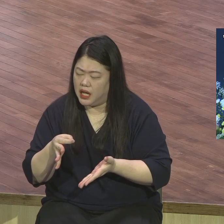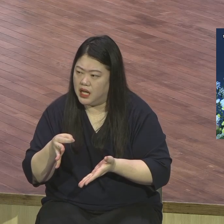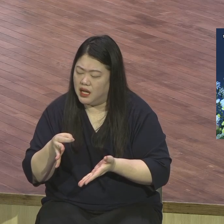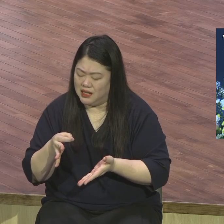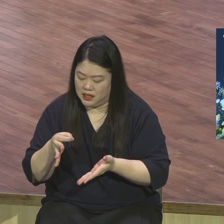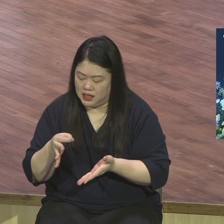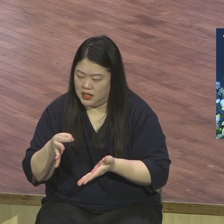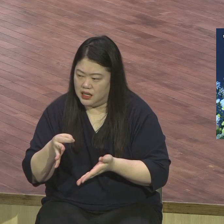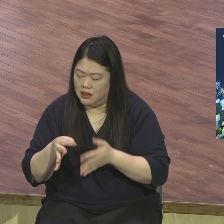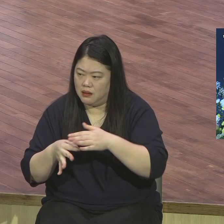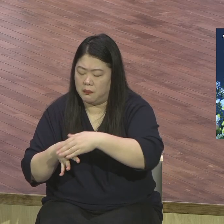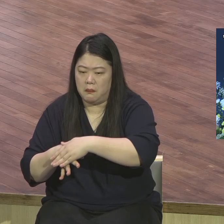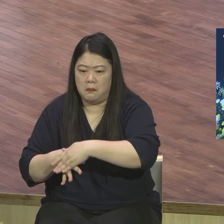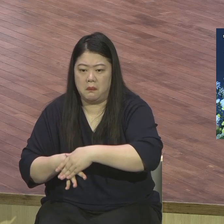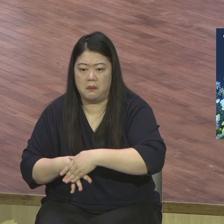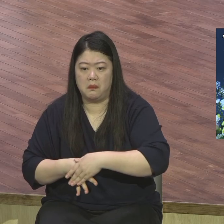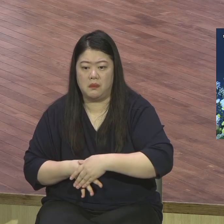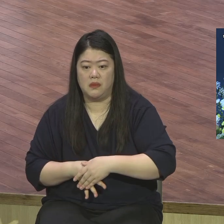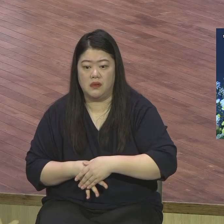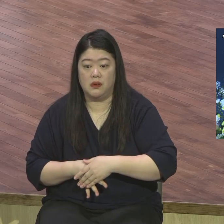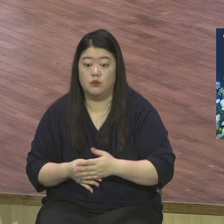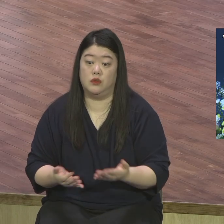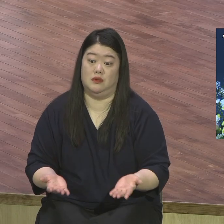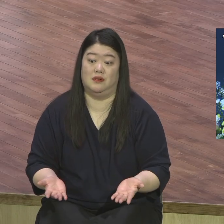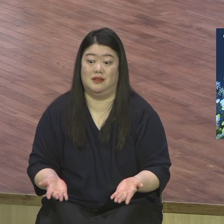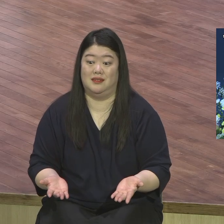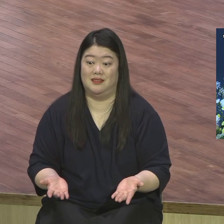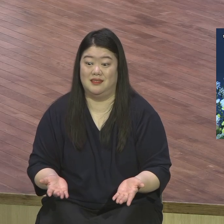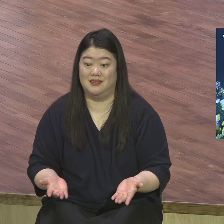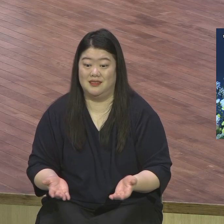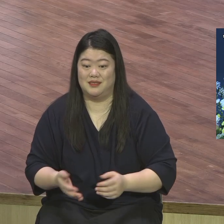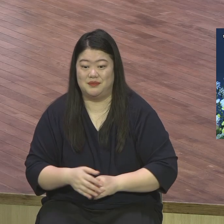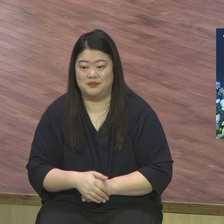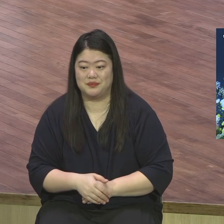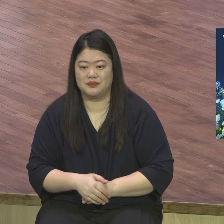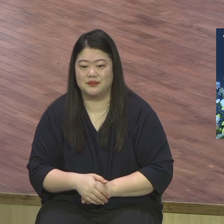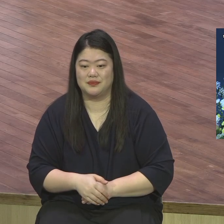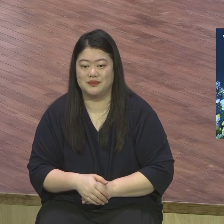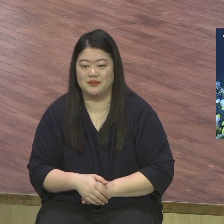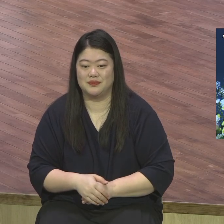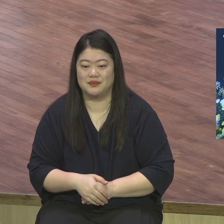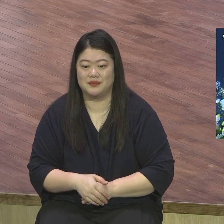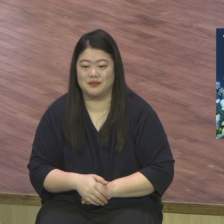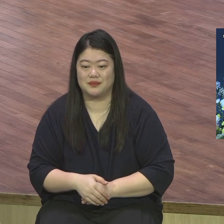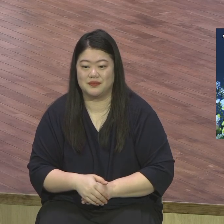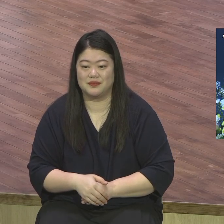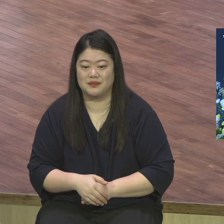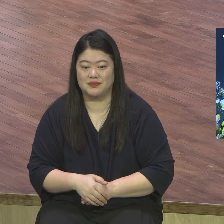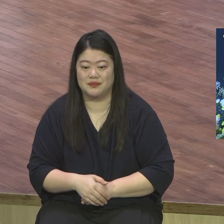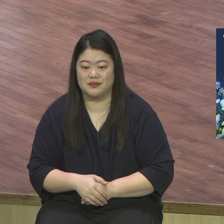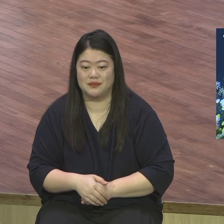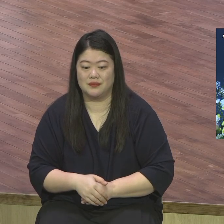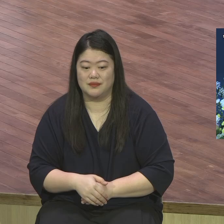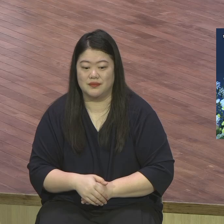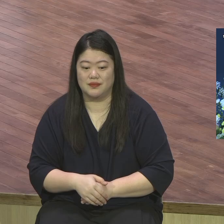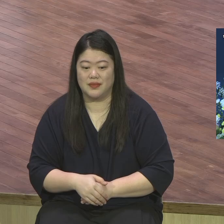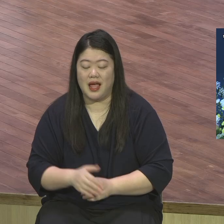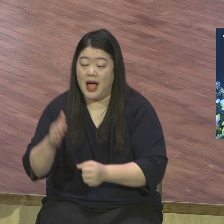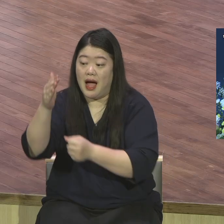사실 이 모든 부분은요 우리 힘으로 안됩니다 그래서 예수님께서 무엇을